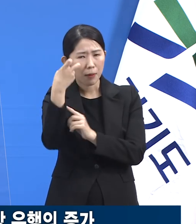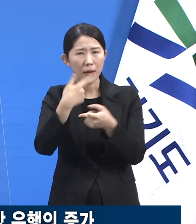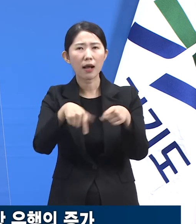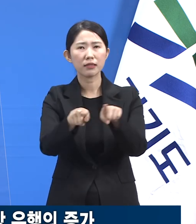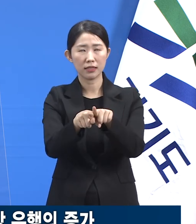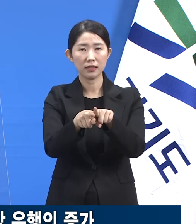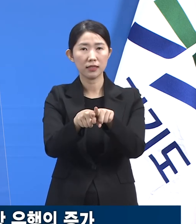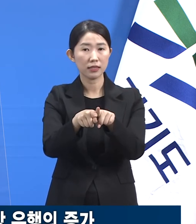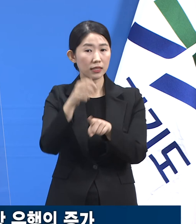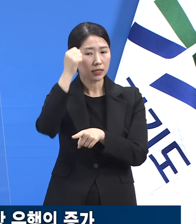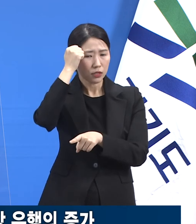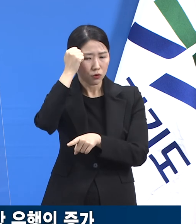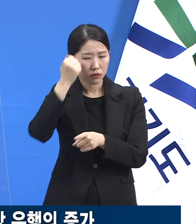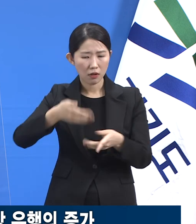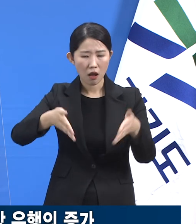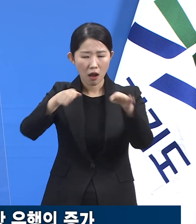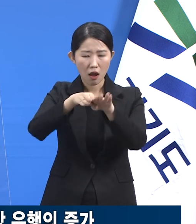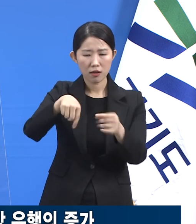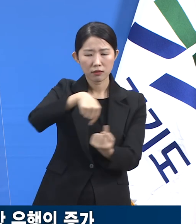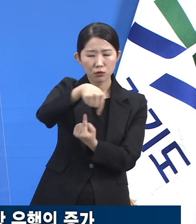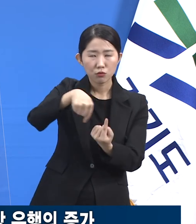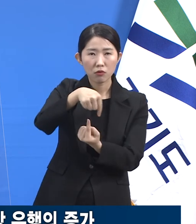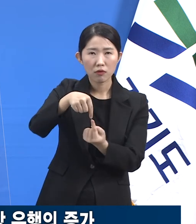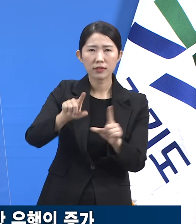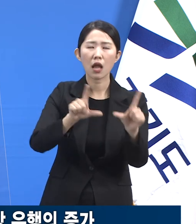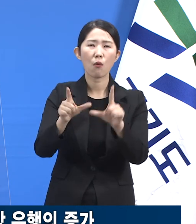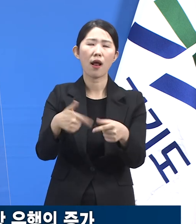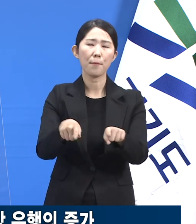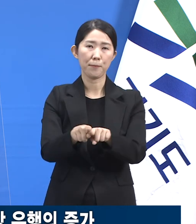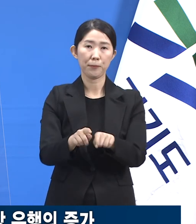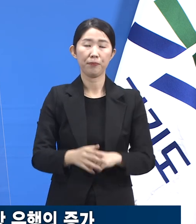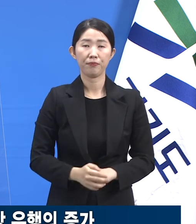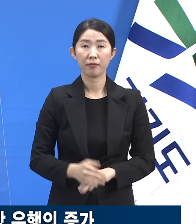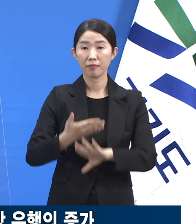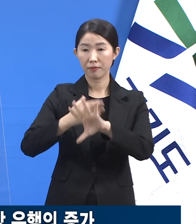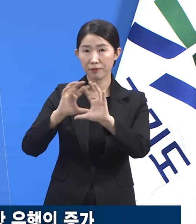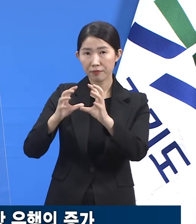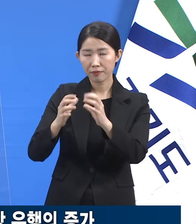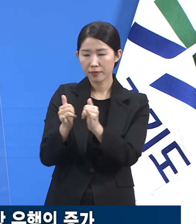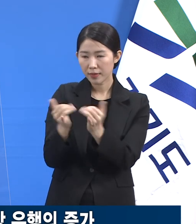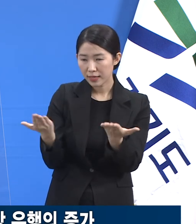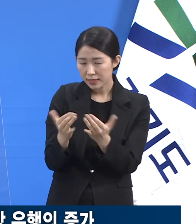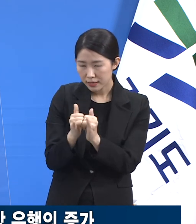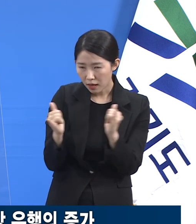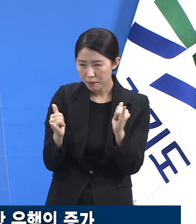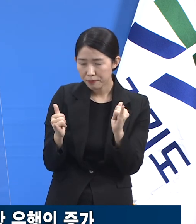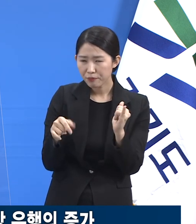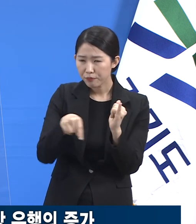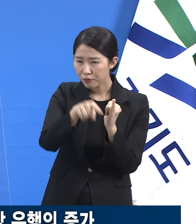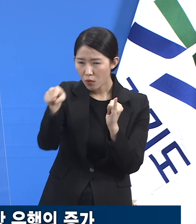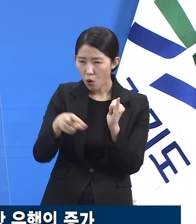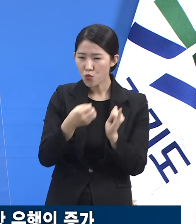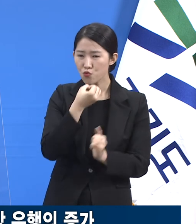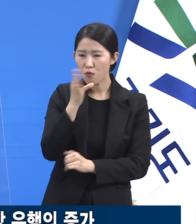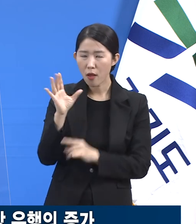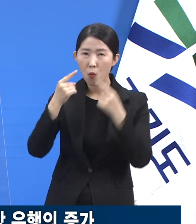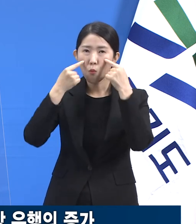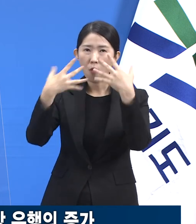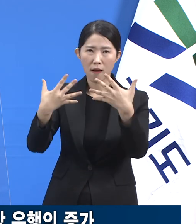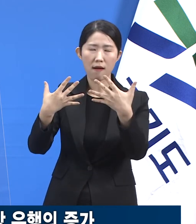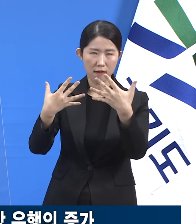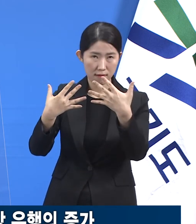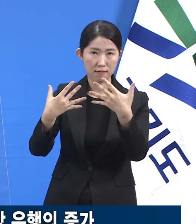경우가 다수 있었습니다. 외국인 노동자들을 대상으로 한 유행이 뚜렷하다는 이 사실도